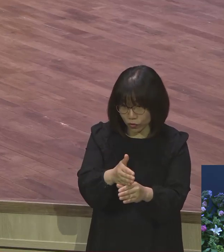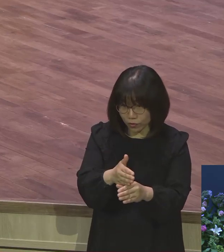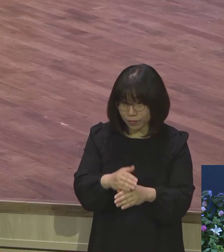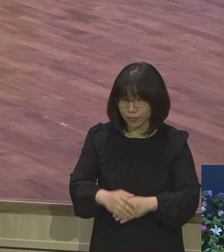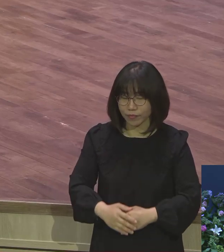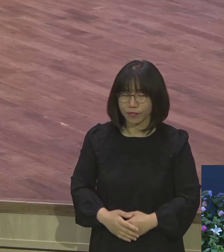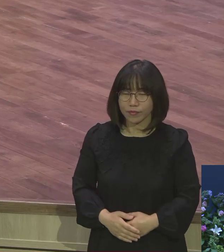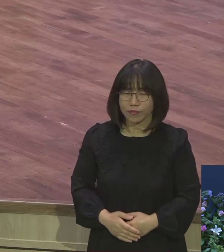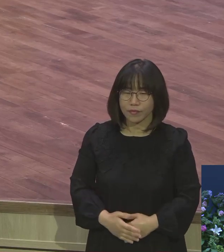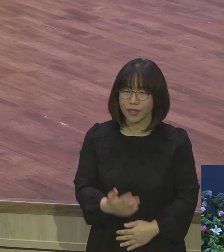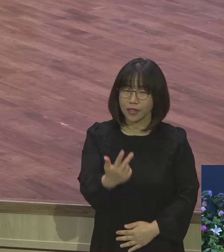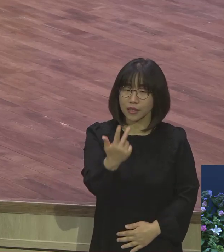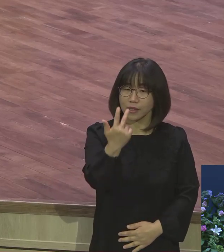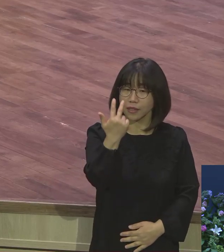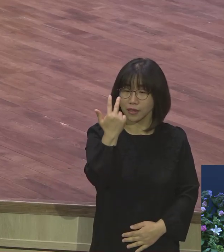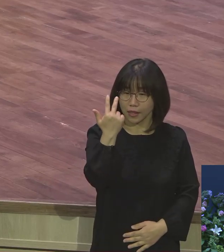지난주 설교 제목이 뭡니까?